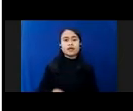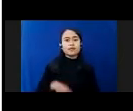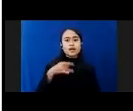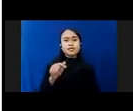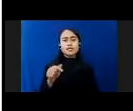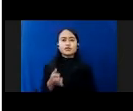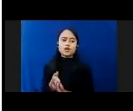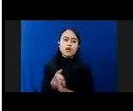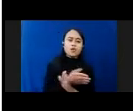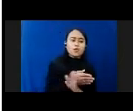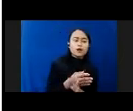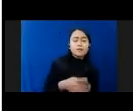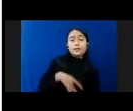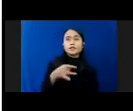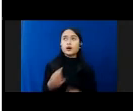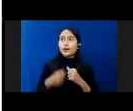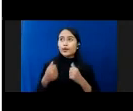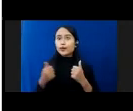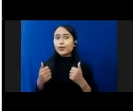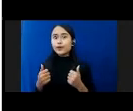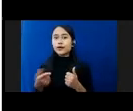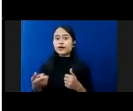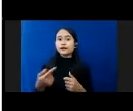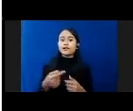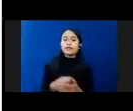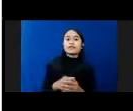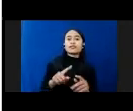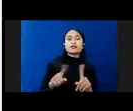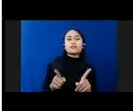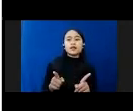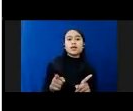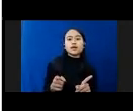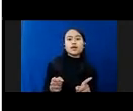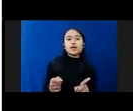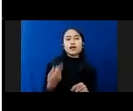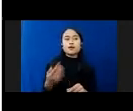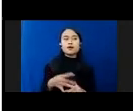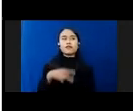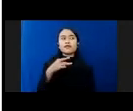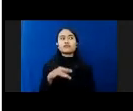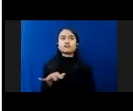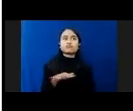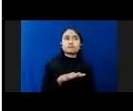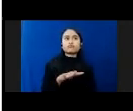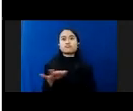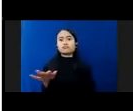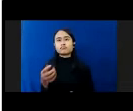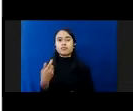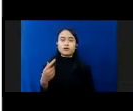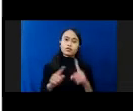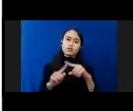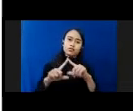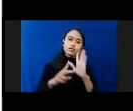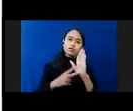Mereka Merasa Excited Karena Memang Ada Tawaran Tertentu Tapi Ada Feeling Datar Tantrum Ada